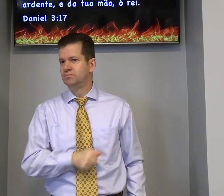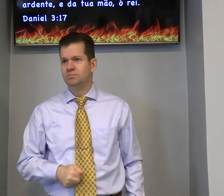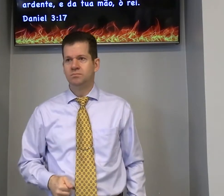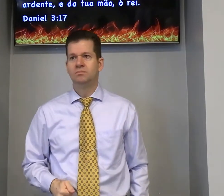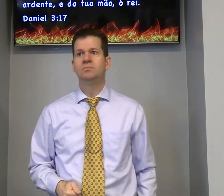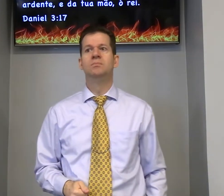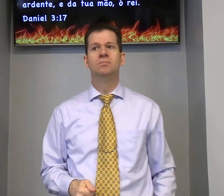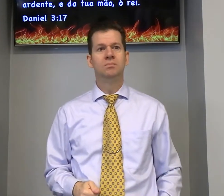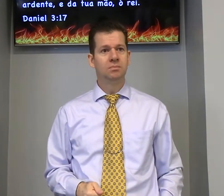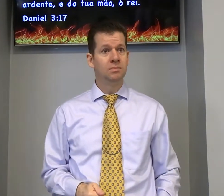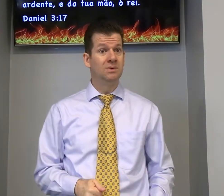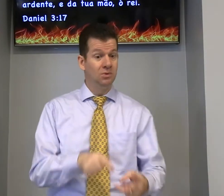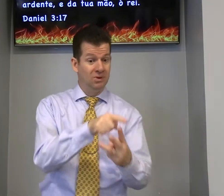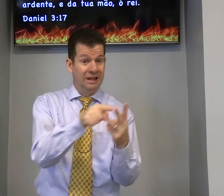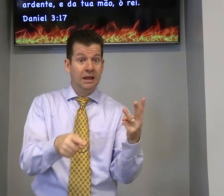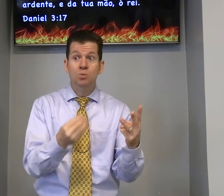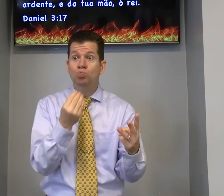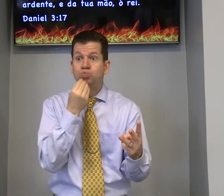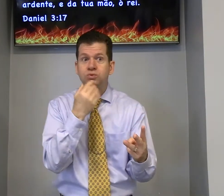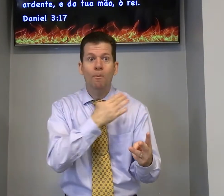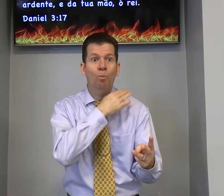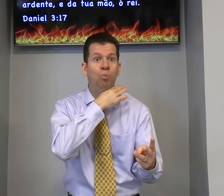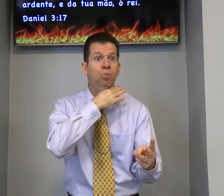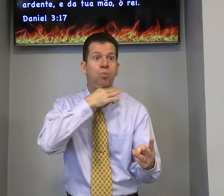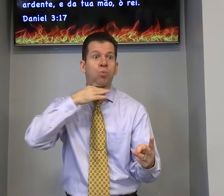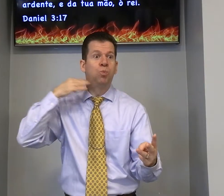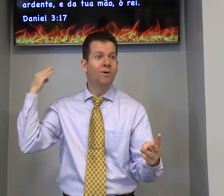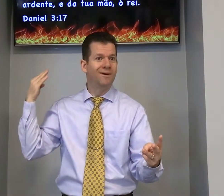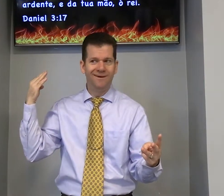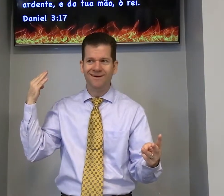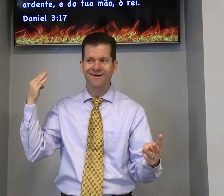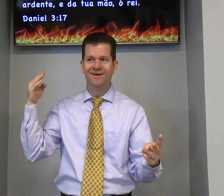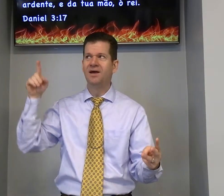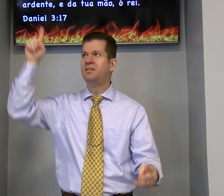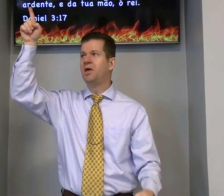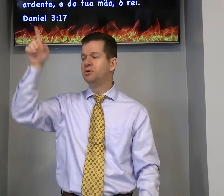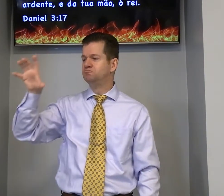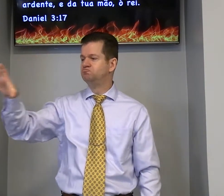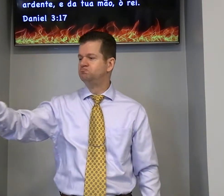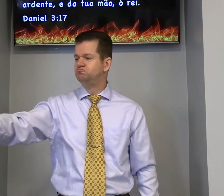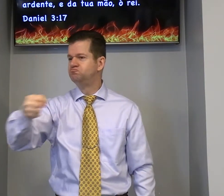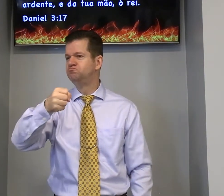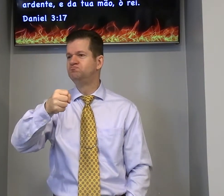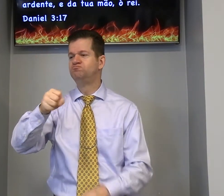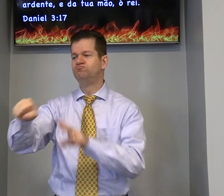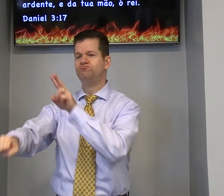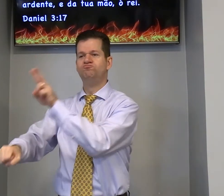os três podiam morrer